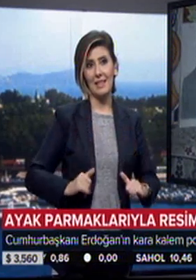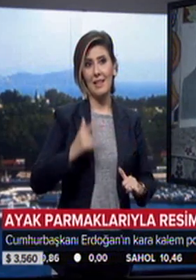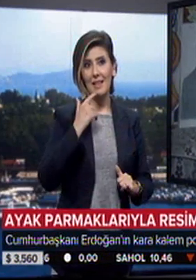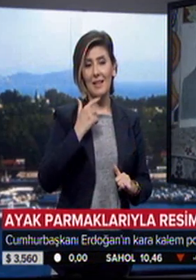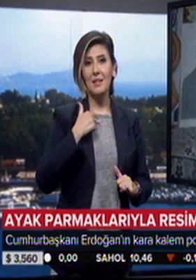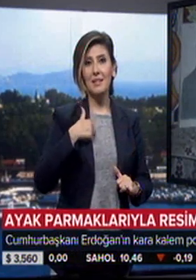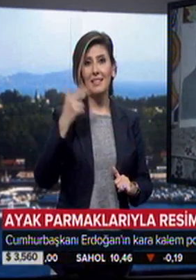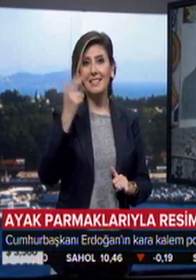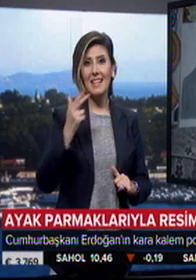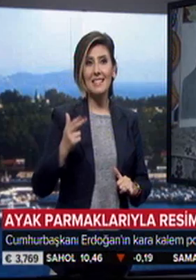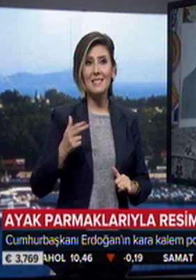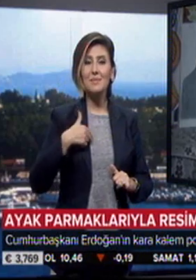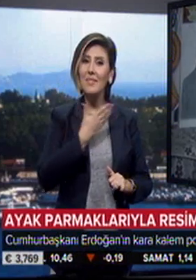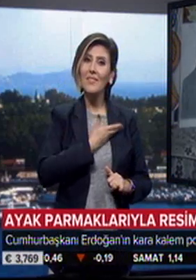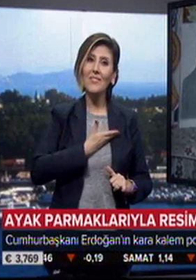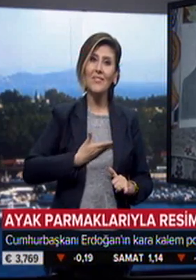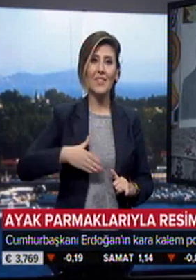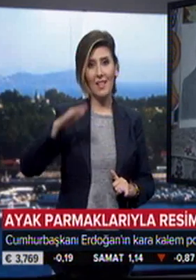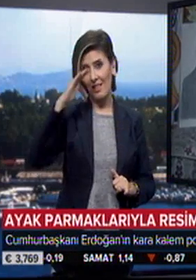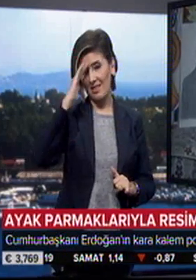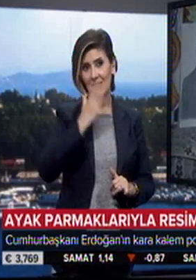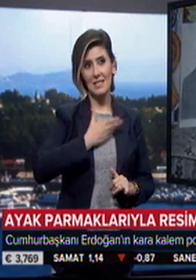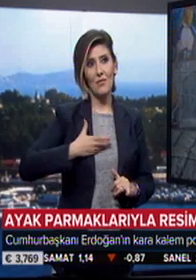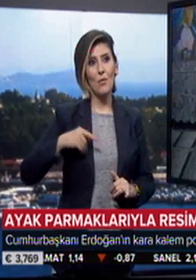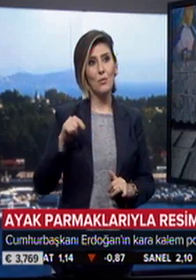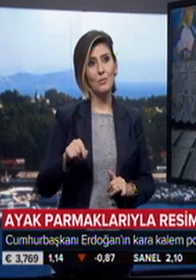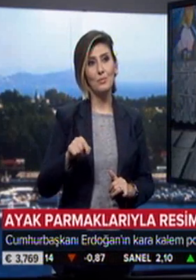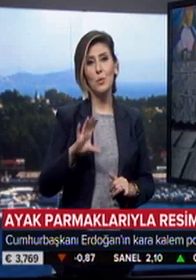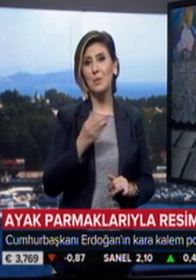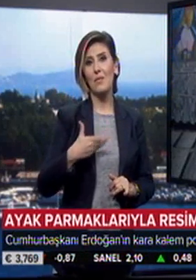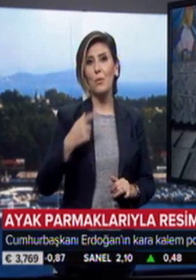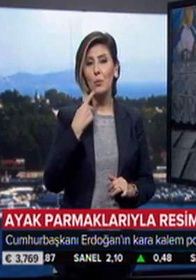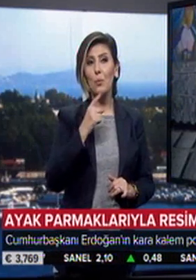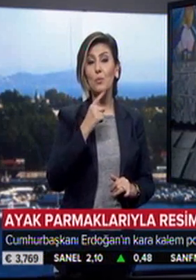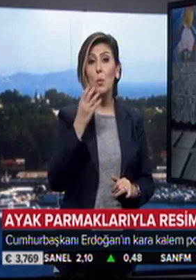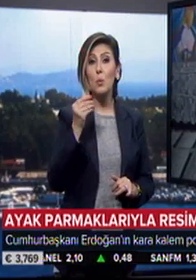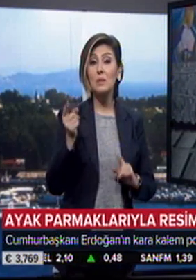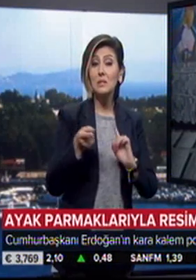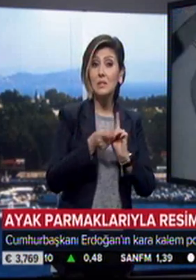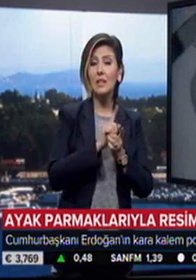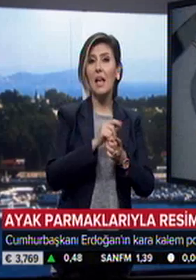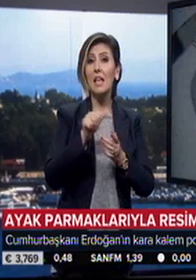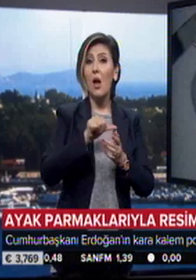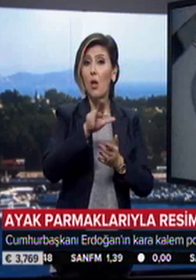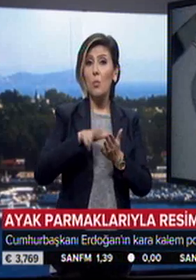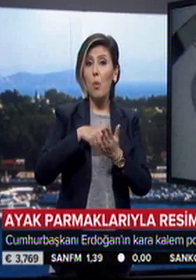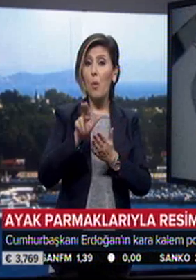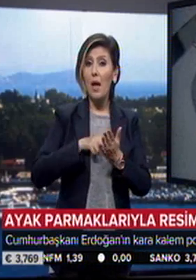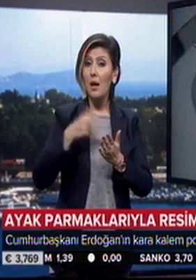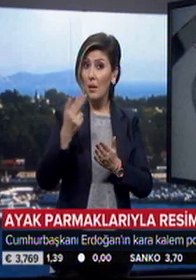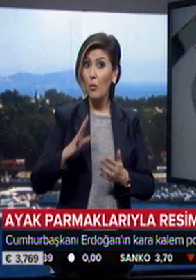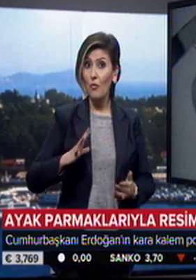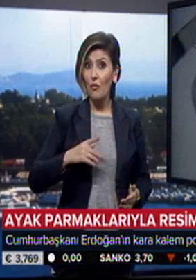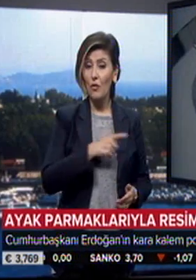resim için doğmuşum resmen çok seviyorum resmi yapmayı. Çok sayıda yağlı boya tablosu bulunan Rabia